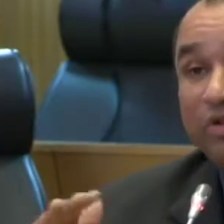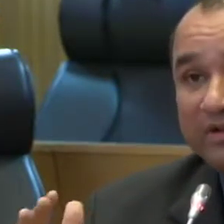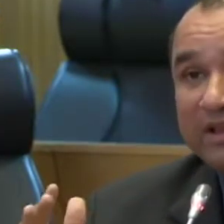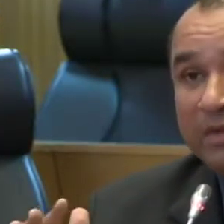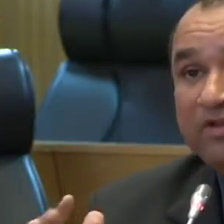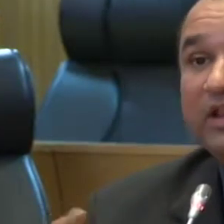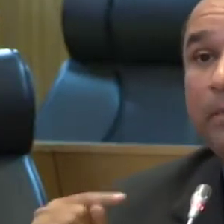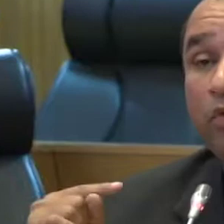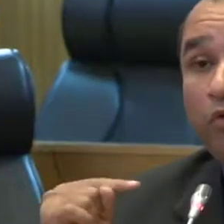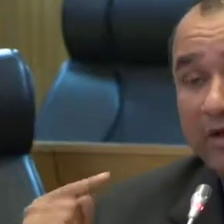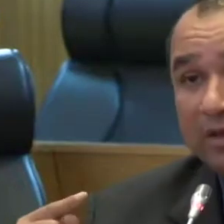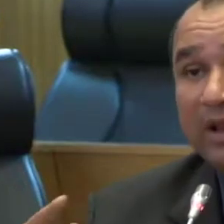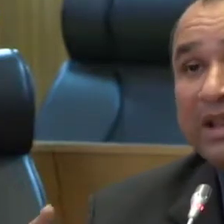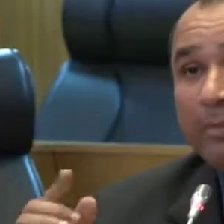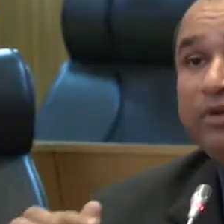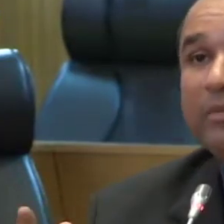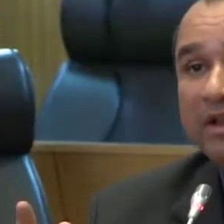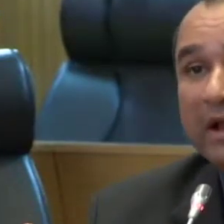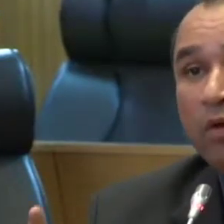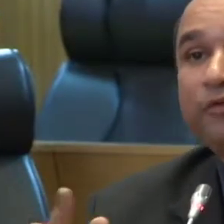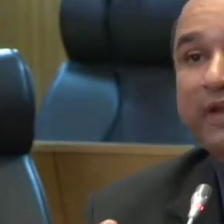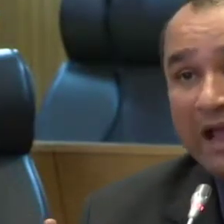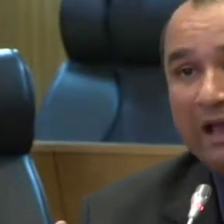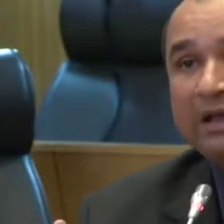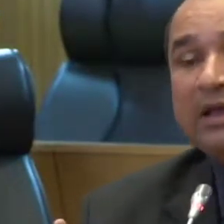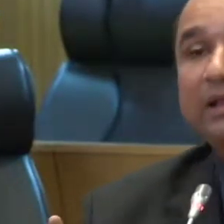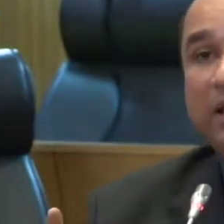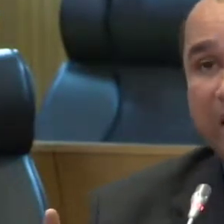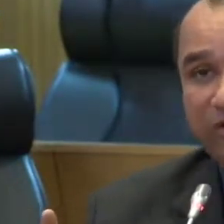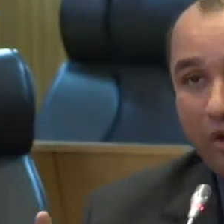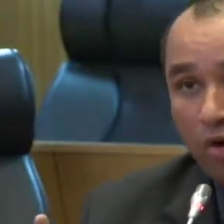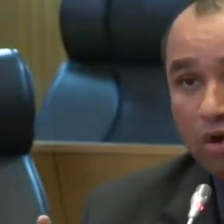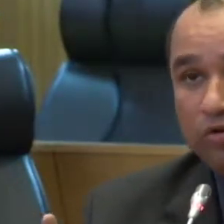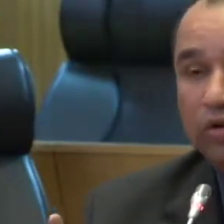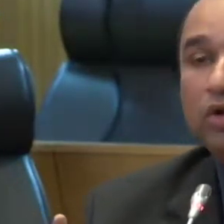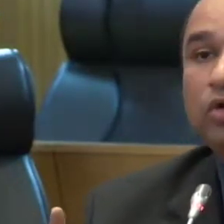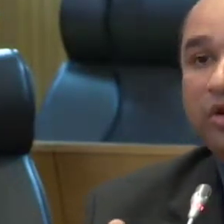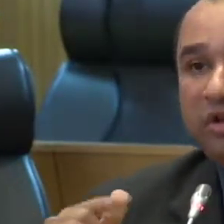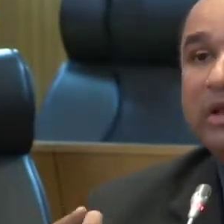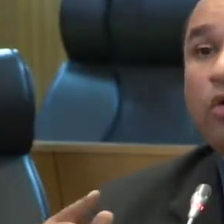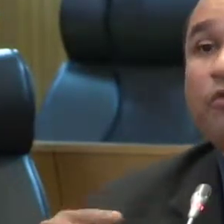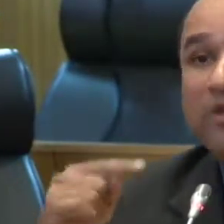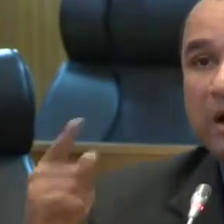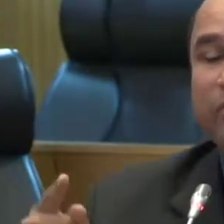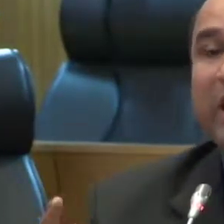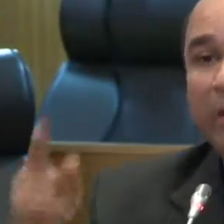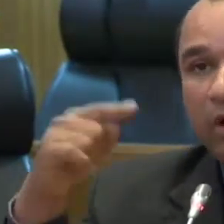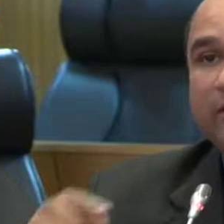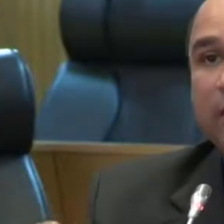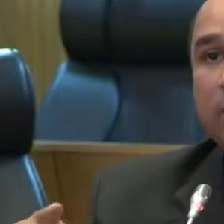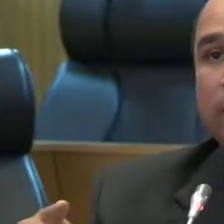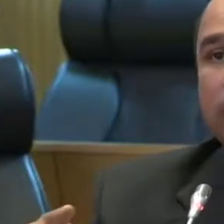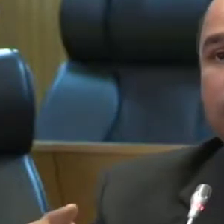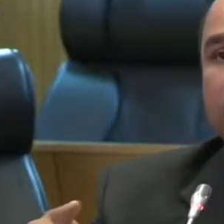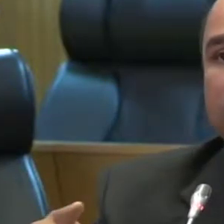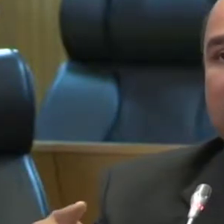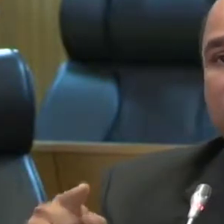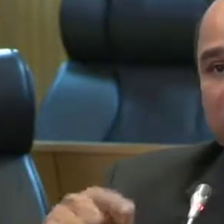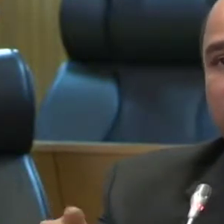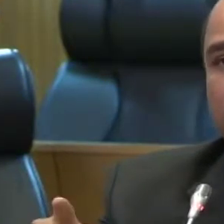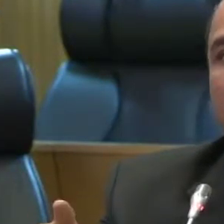forma mostrando exatamente que o governo, além da Polícia Militar, confiar neste acordo, nós também confiamos a elaboração